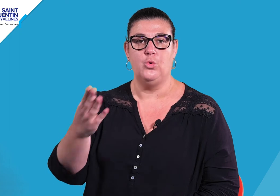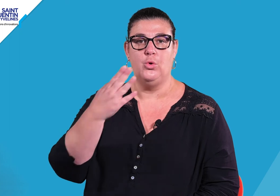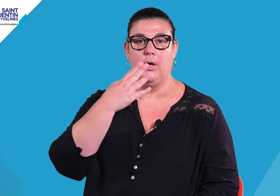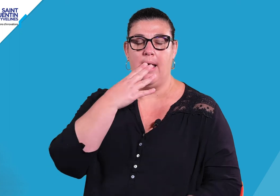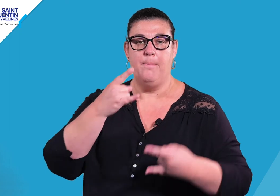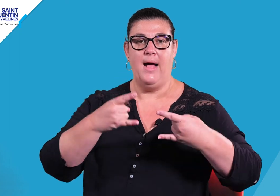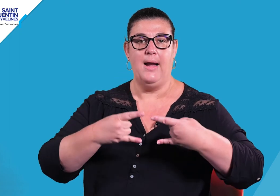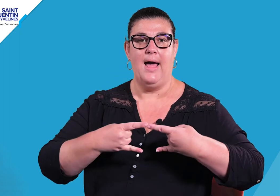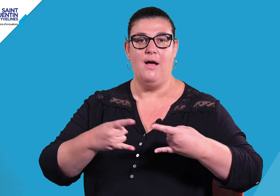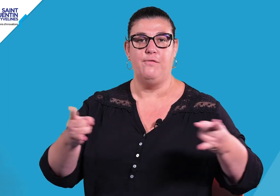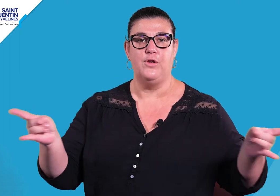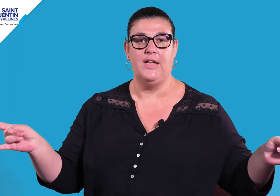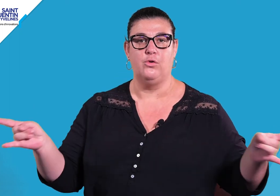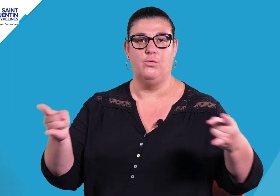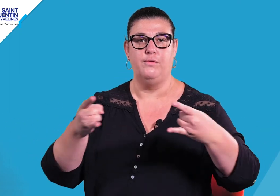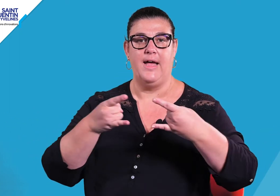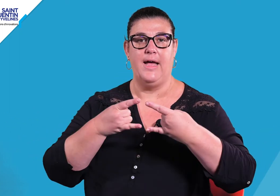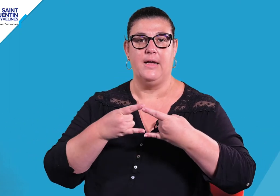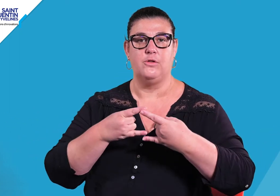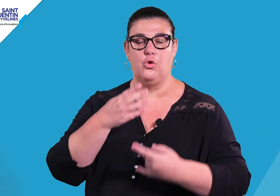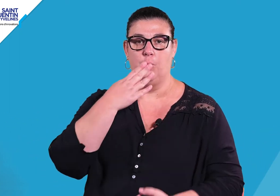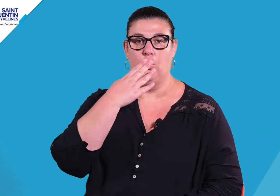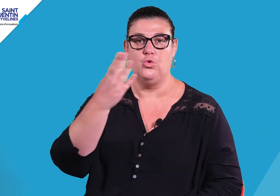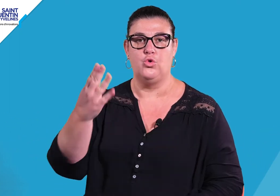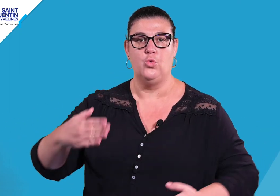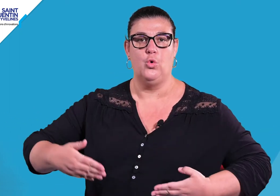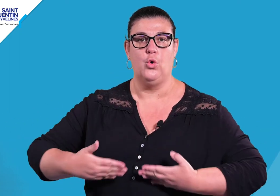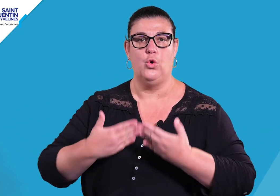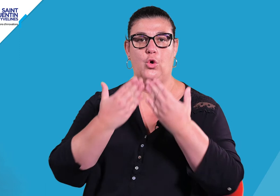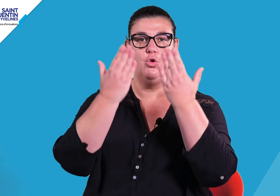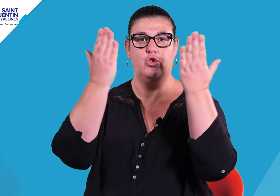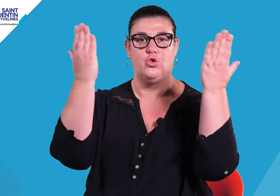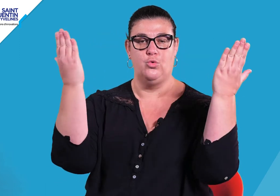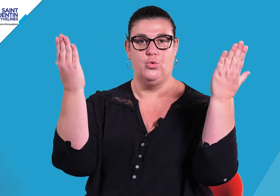Par la fenêtre ouverte, bonjour le jour